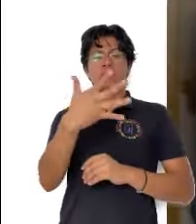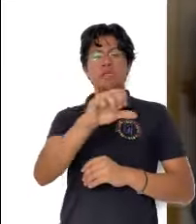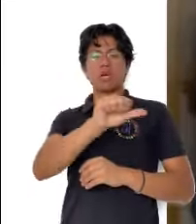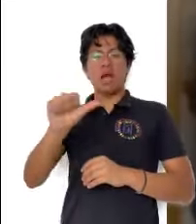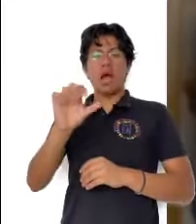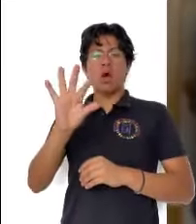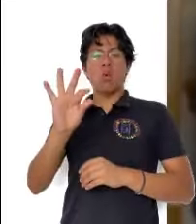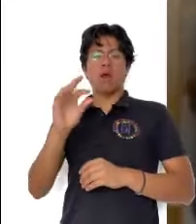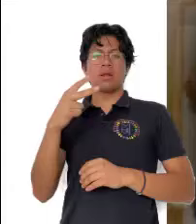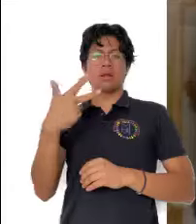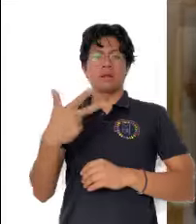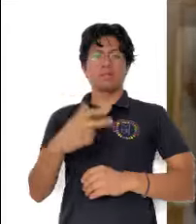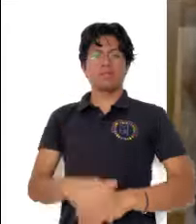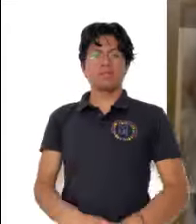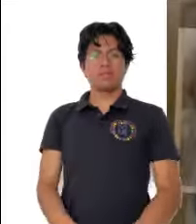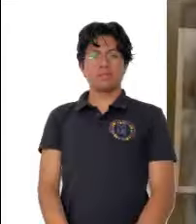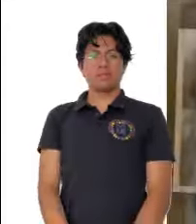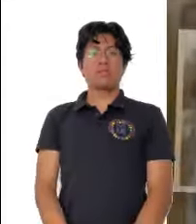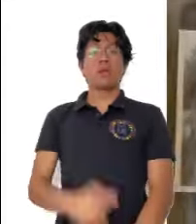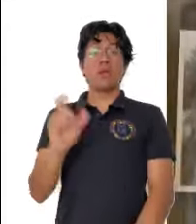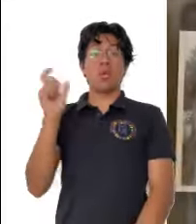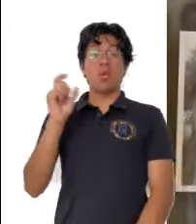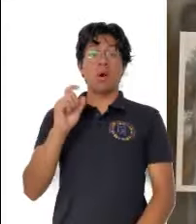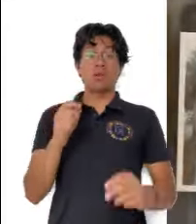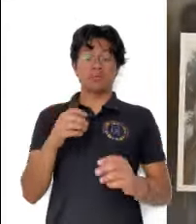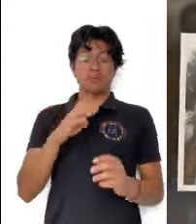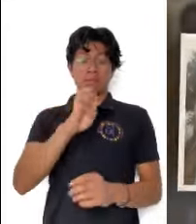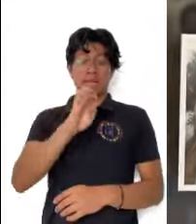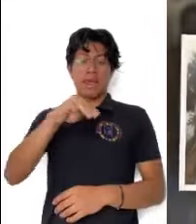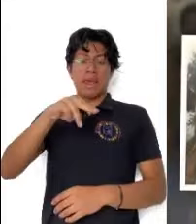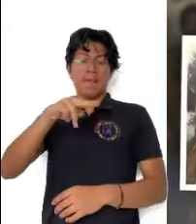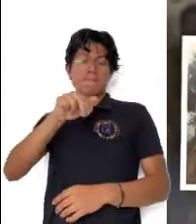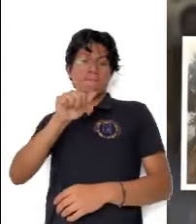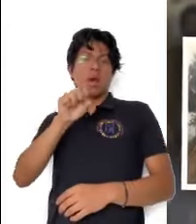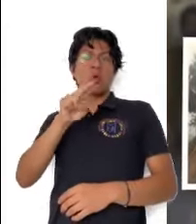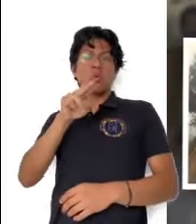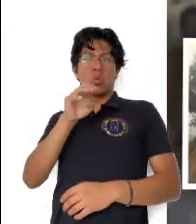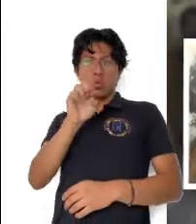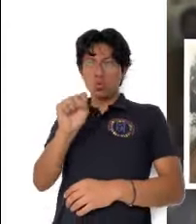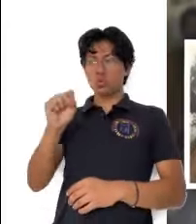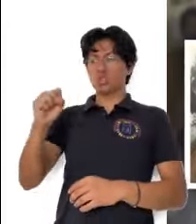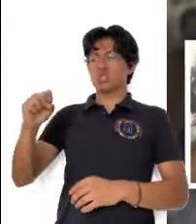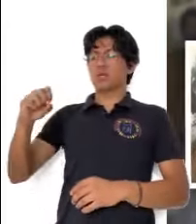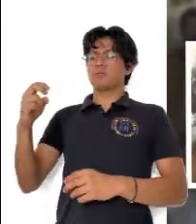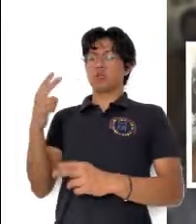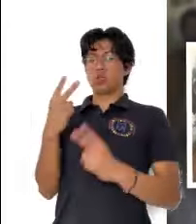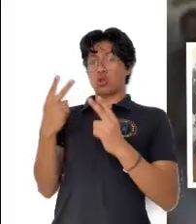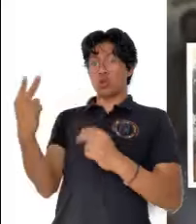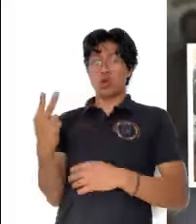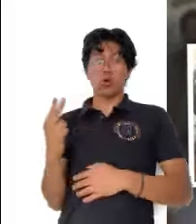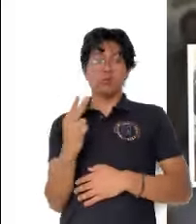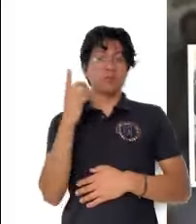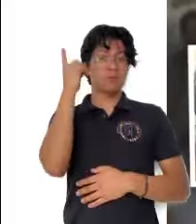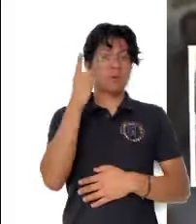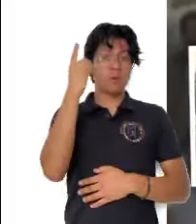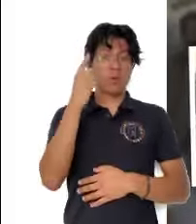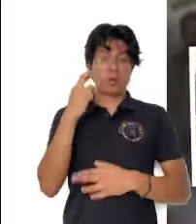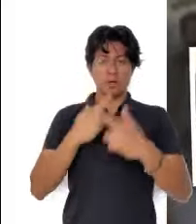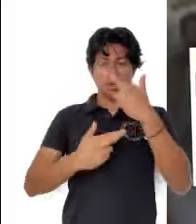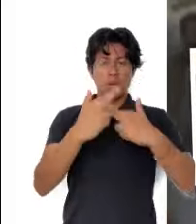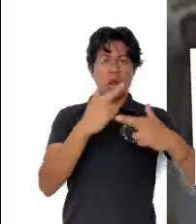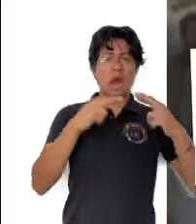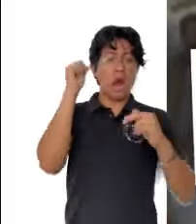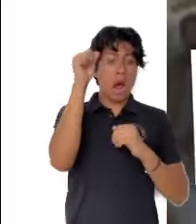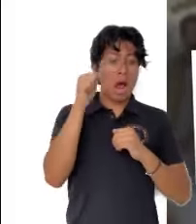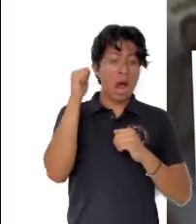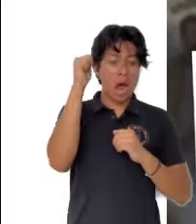versículos 35 al 48. Cuando los dos discípulos regresaron de Maús y llegaron al